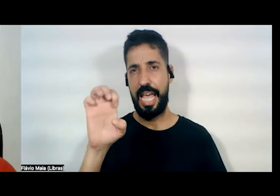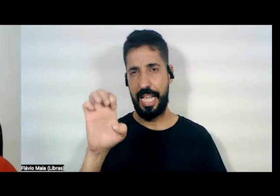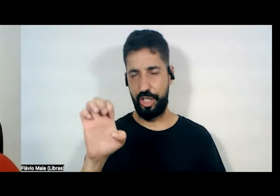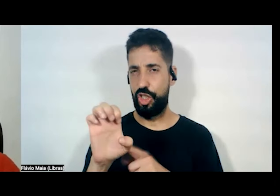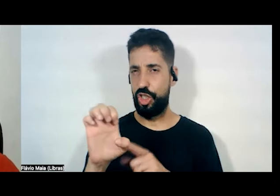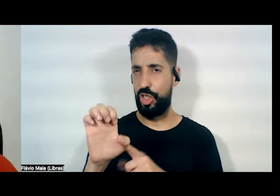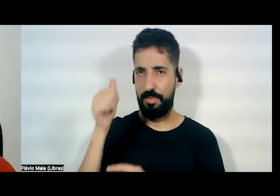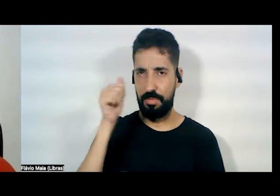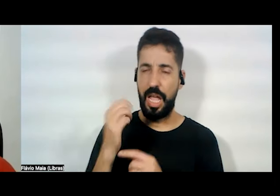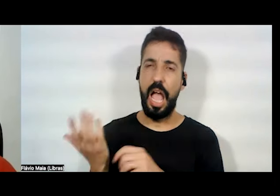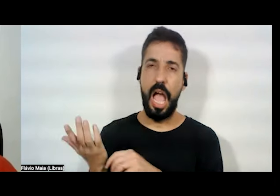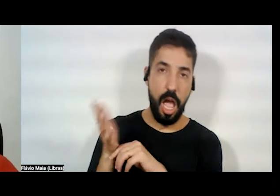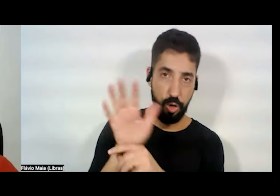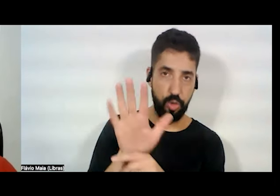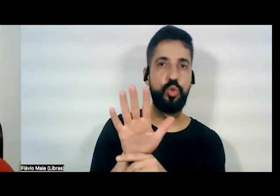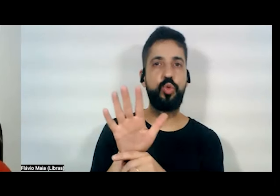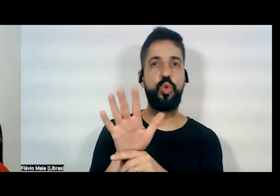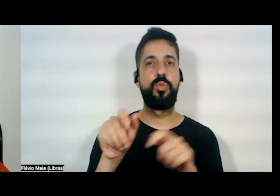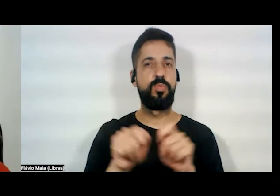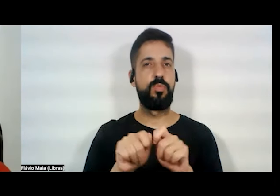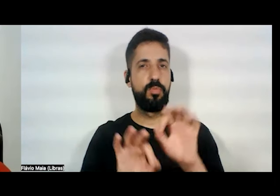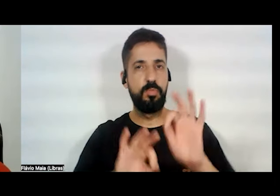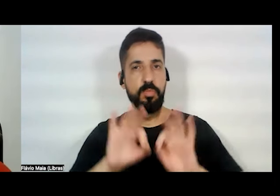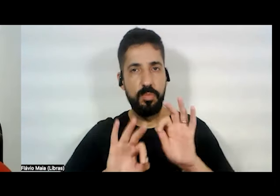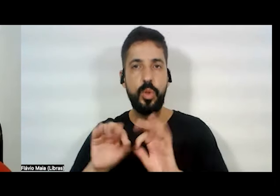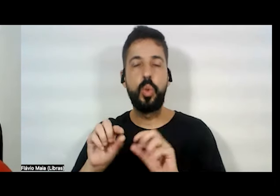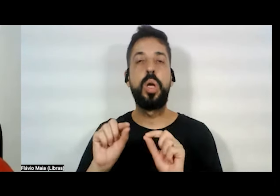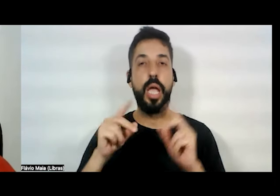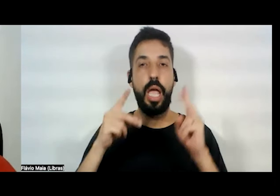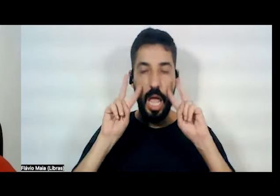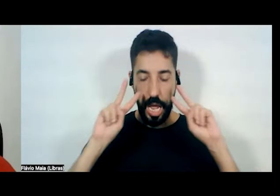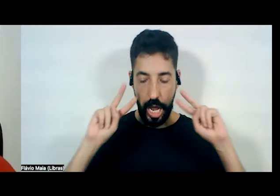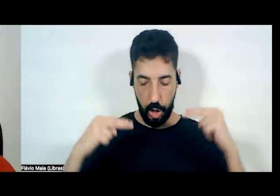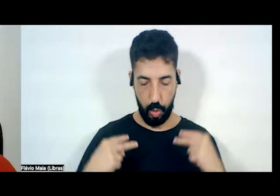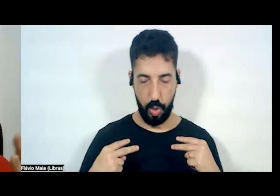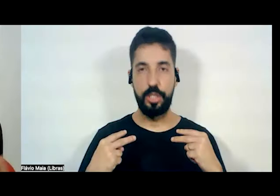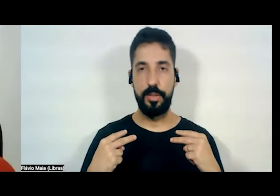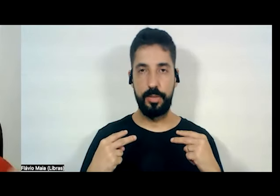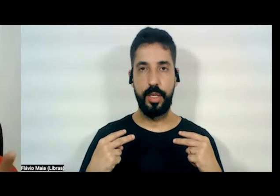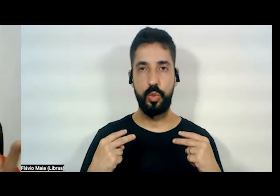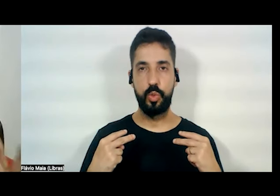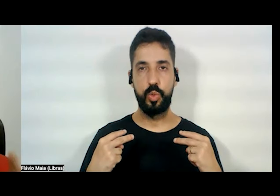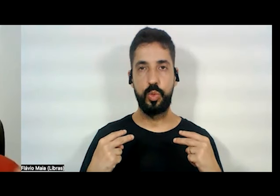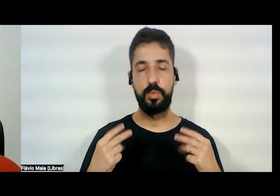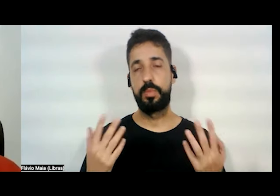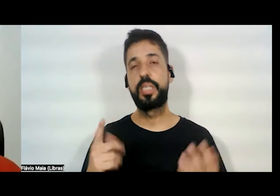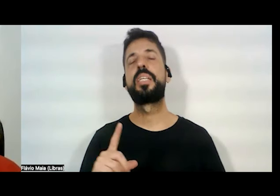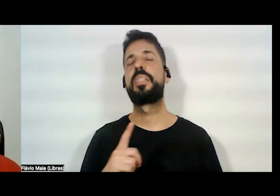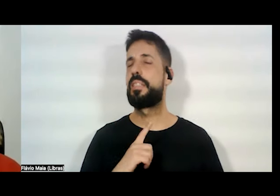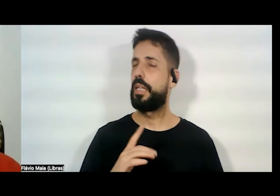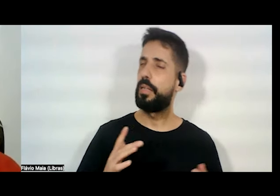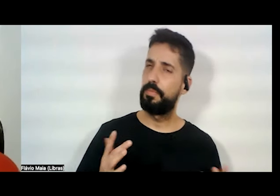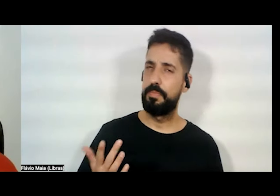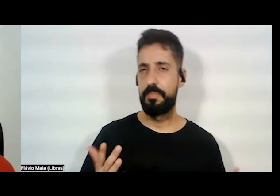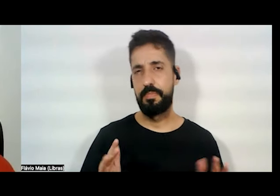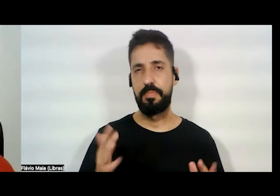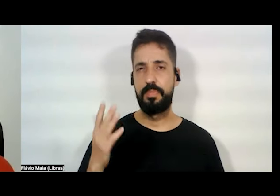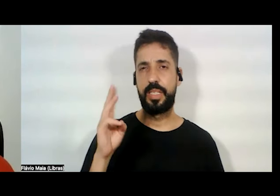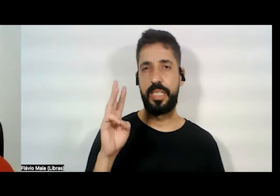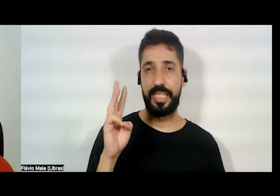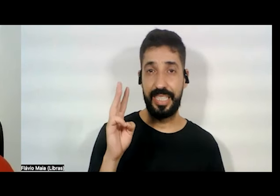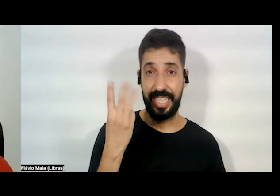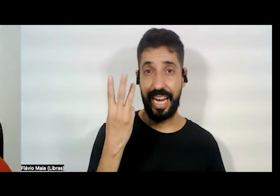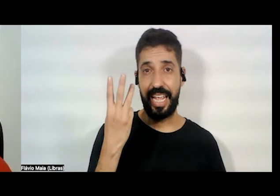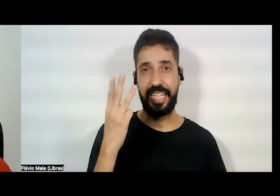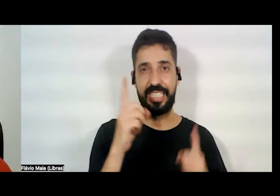estabelecer, estruturar, que é o reconhecimento de que há pelo menos três opressões